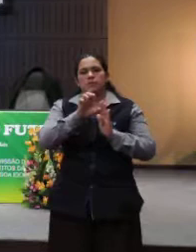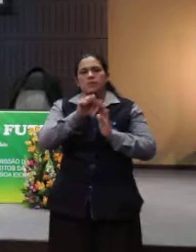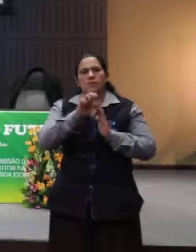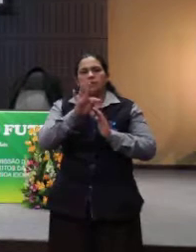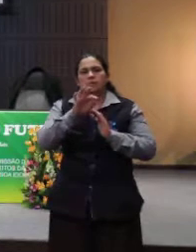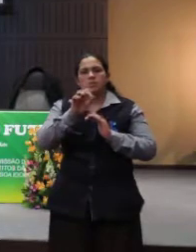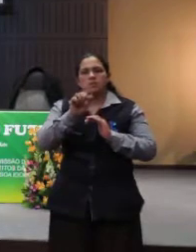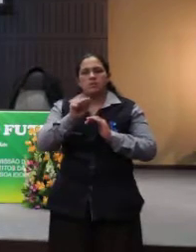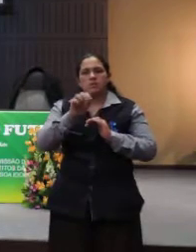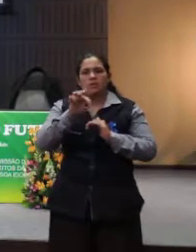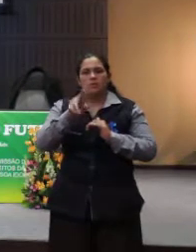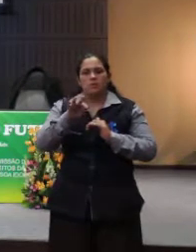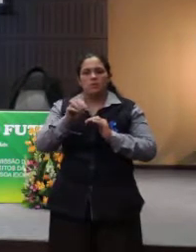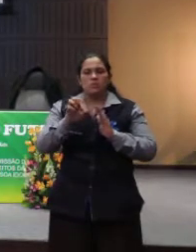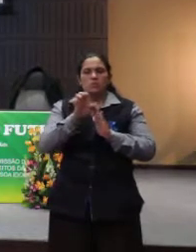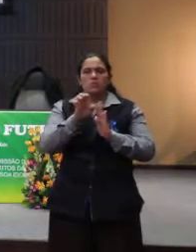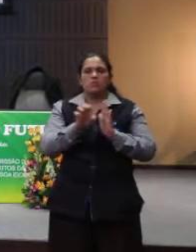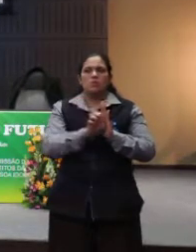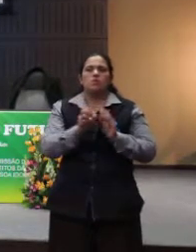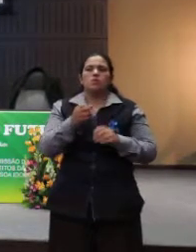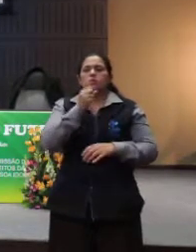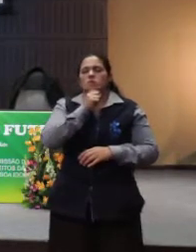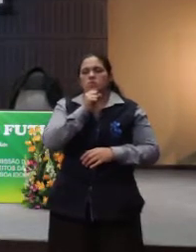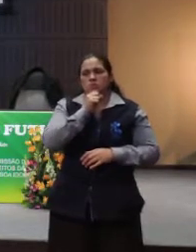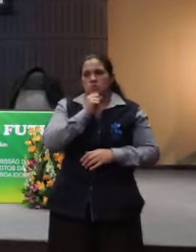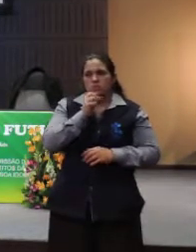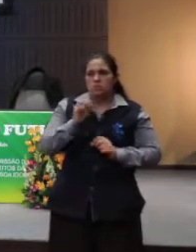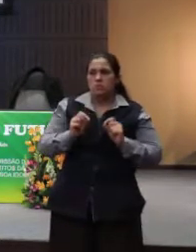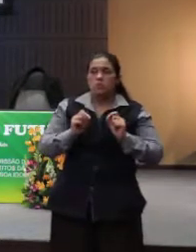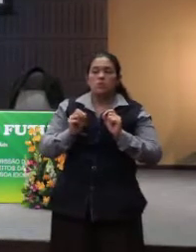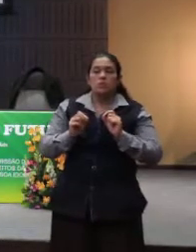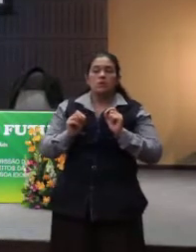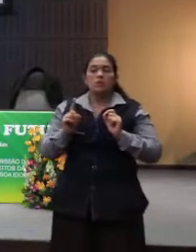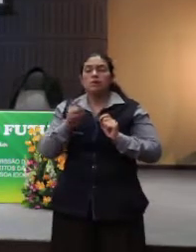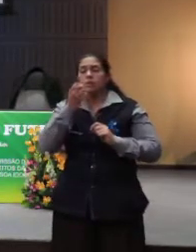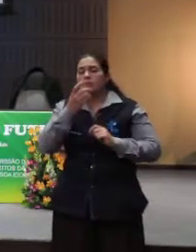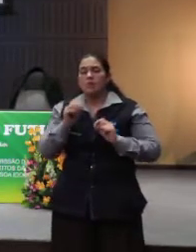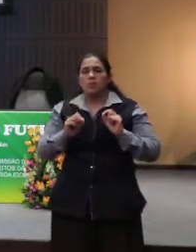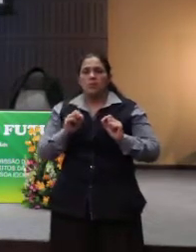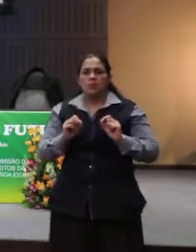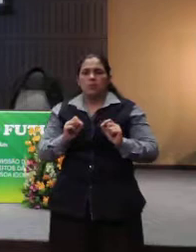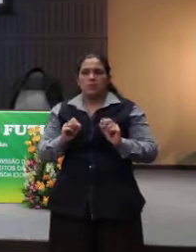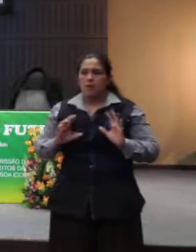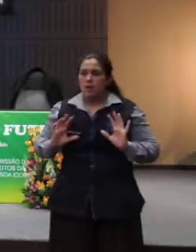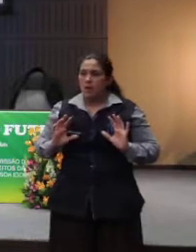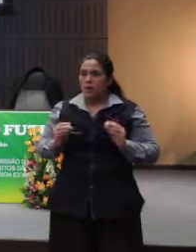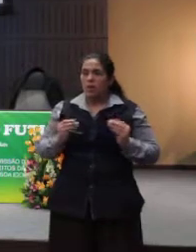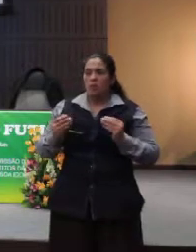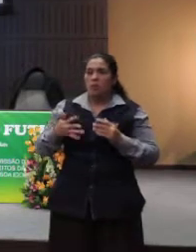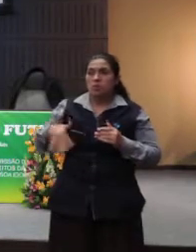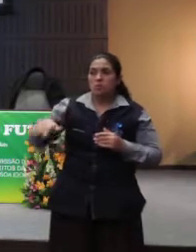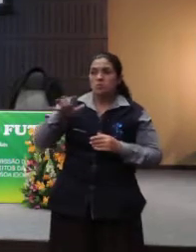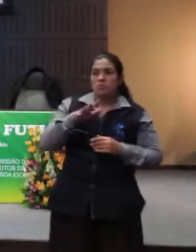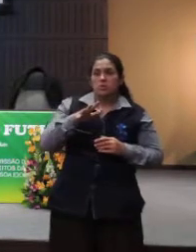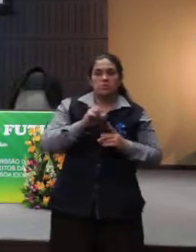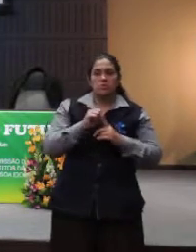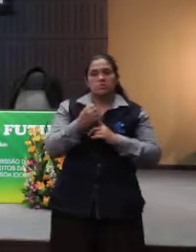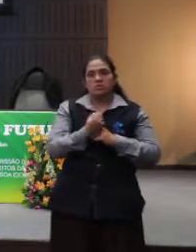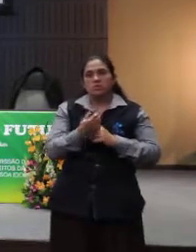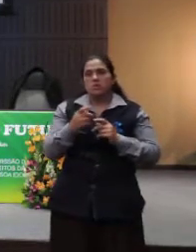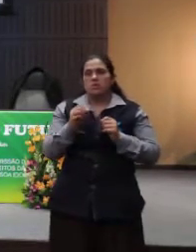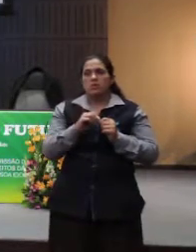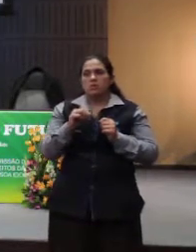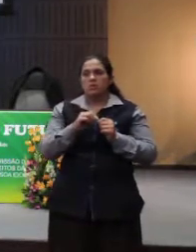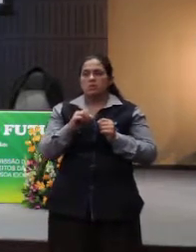legislativa está ótima. O que não está bom é como nós, como sociedade, estamos implementando ou